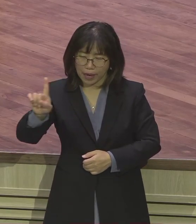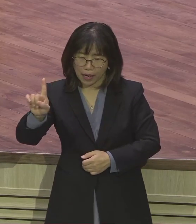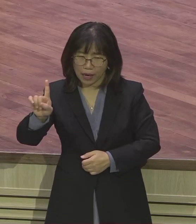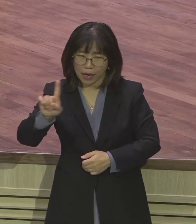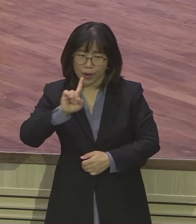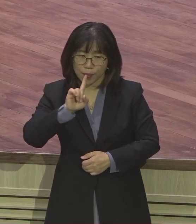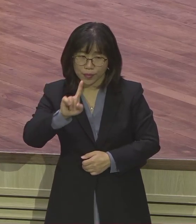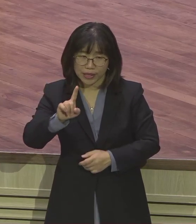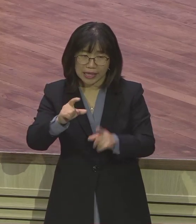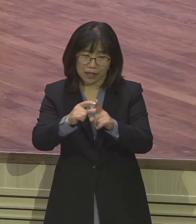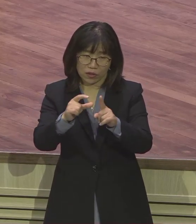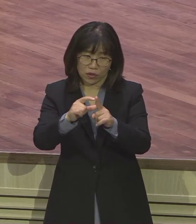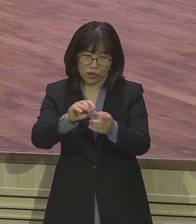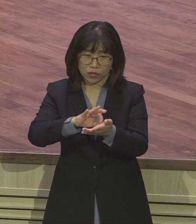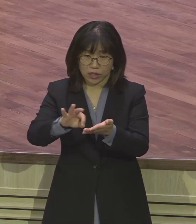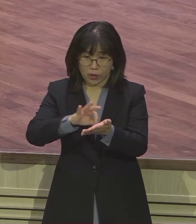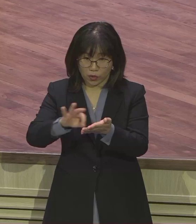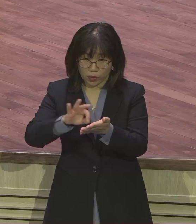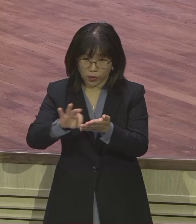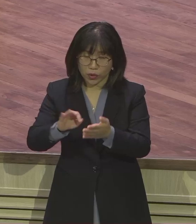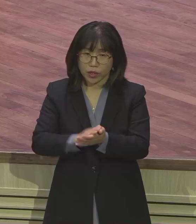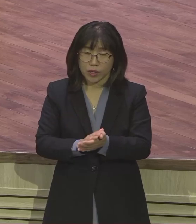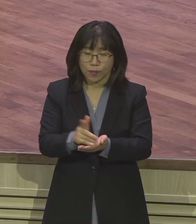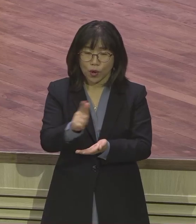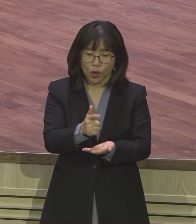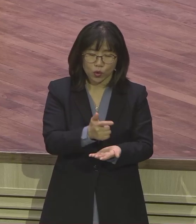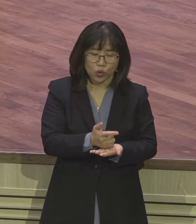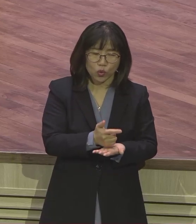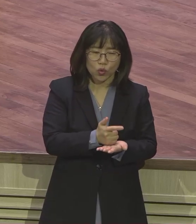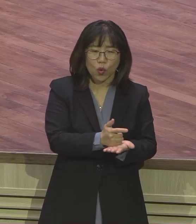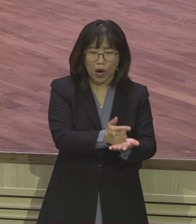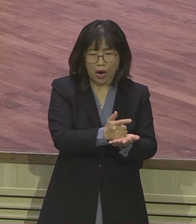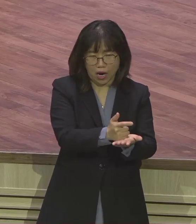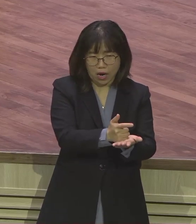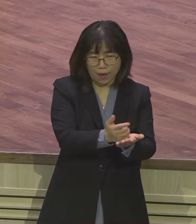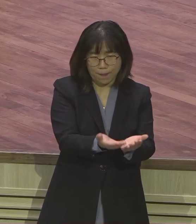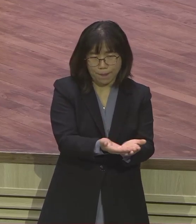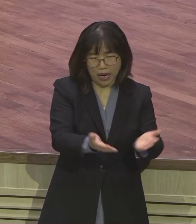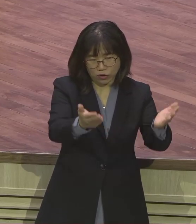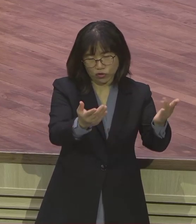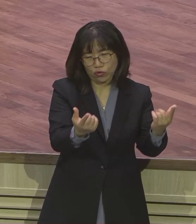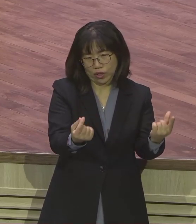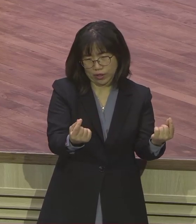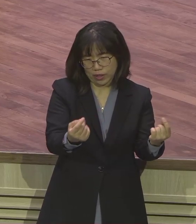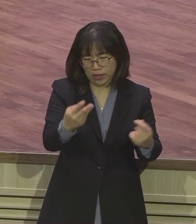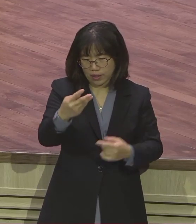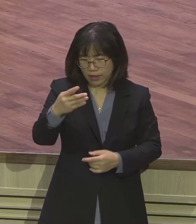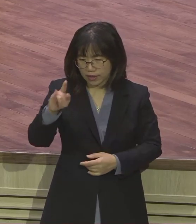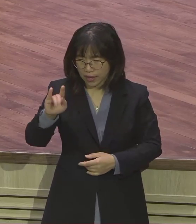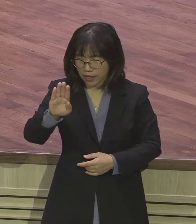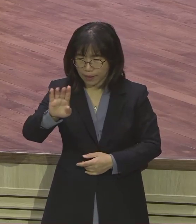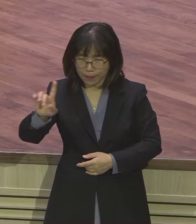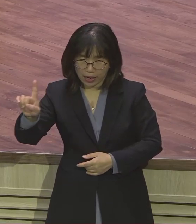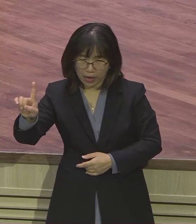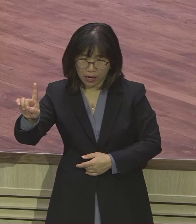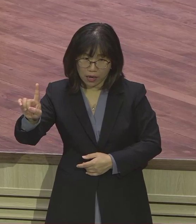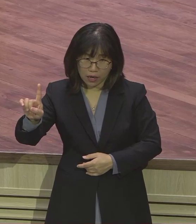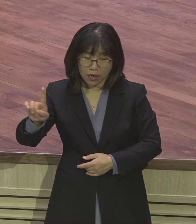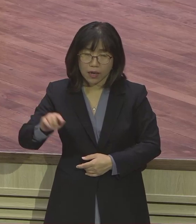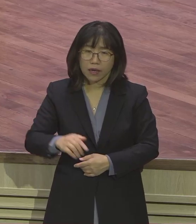노아방주 갈대상자와 노아방주 퇴바람을 사용했는데 한마디로 이